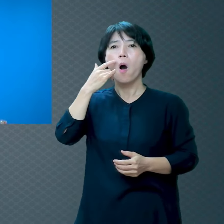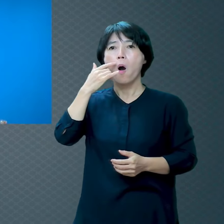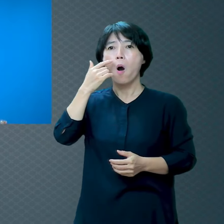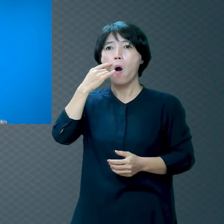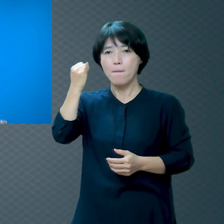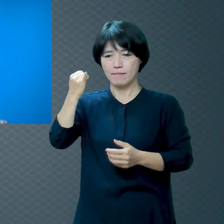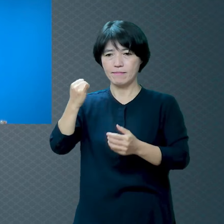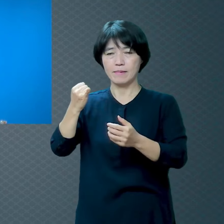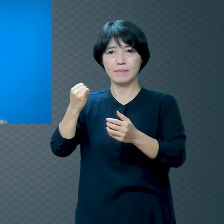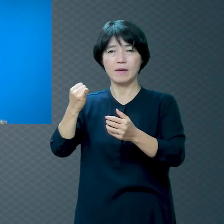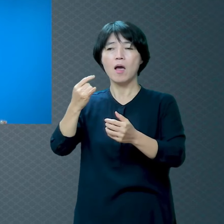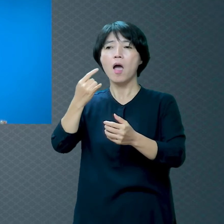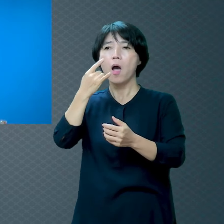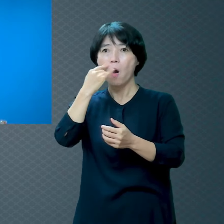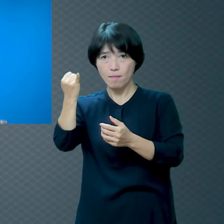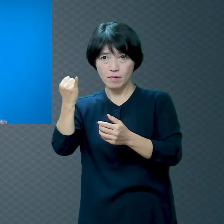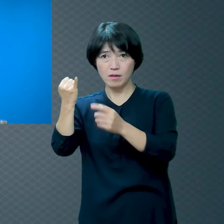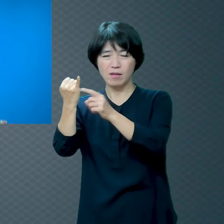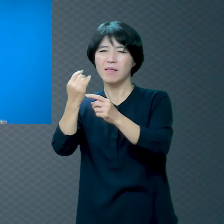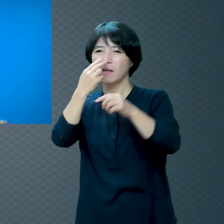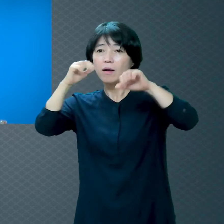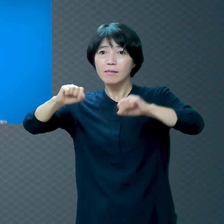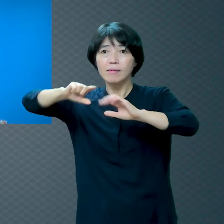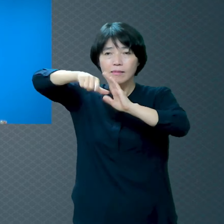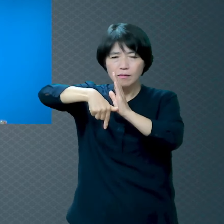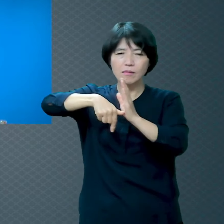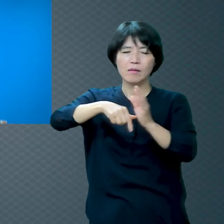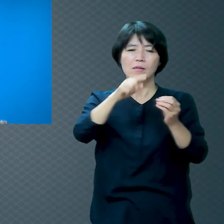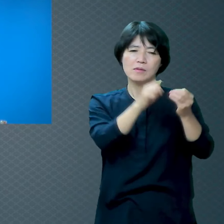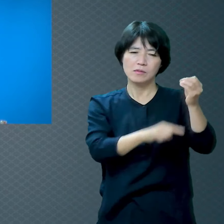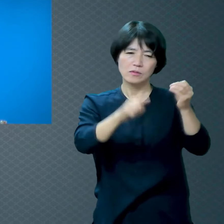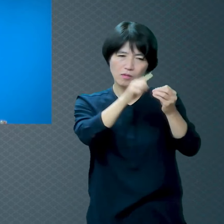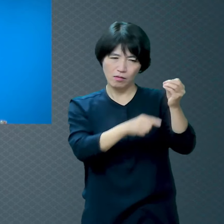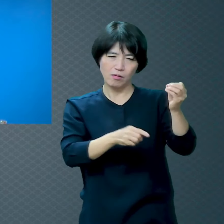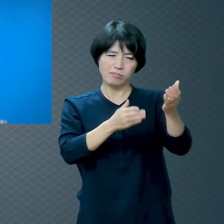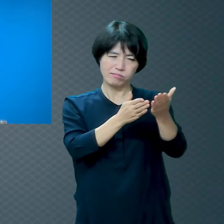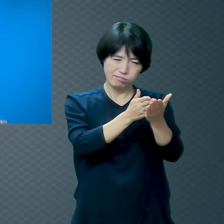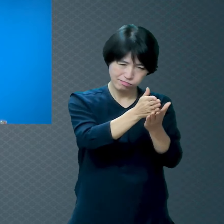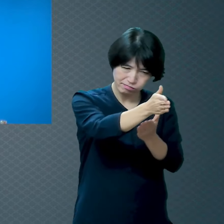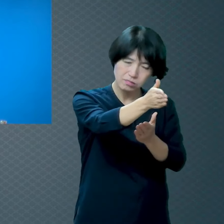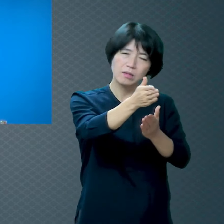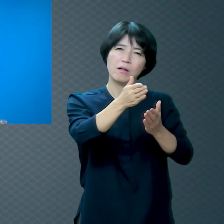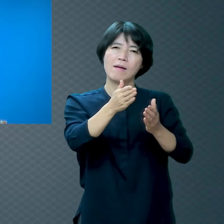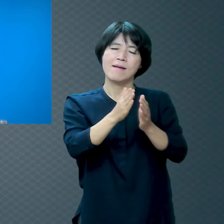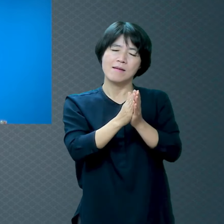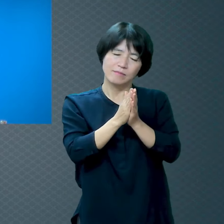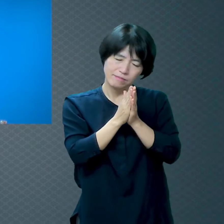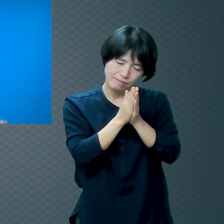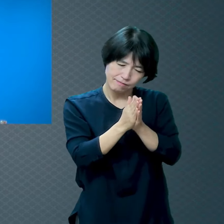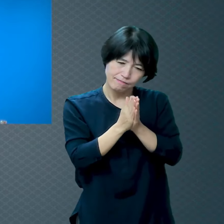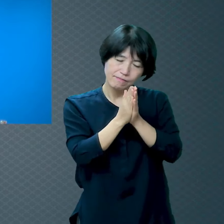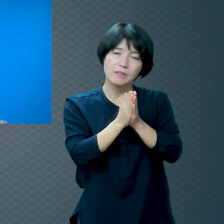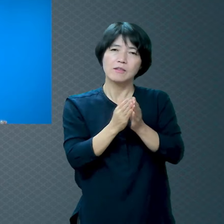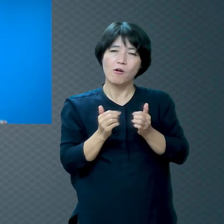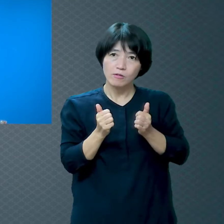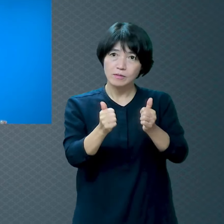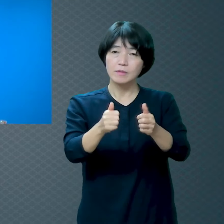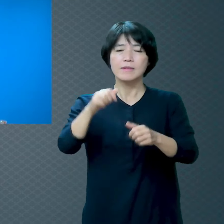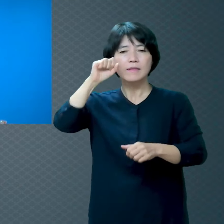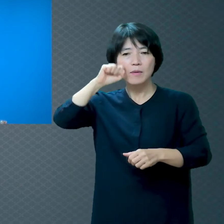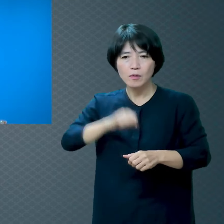절에 다녀 불교 신자 이 정도가 아니고요 새벽 4시가 되면 일어나서 노래를 하고